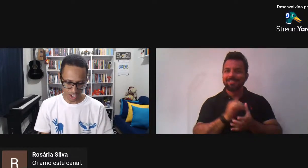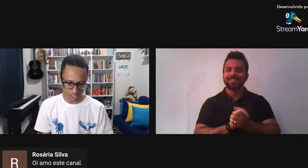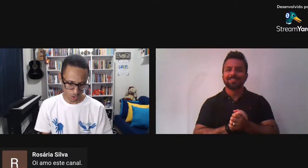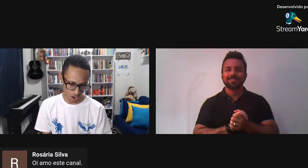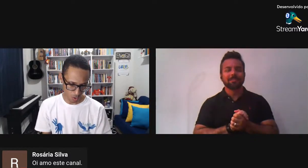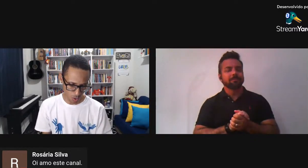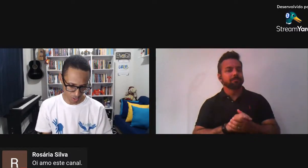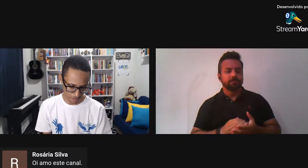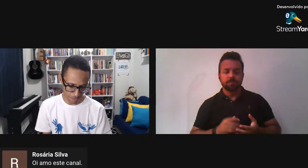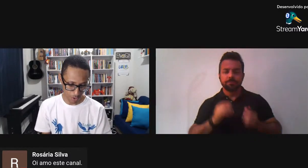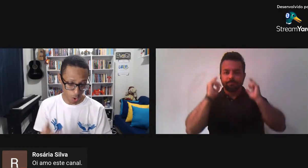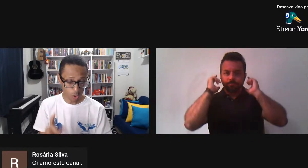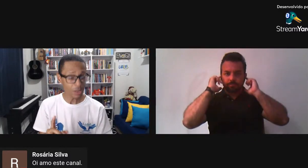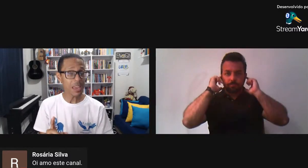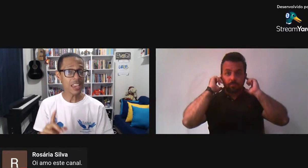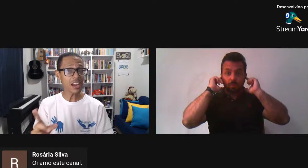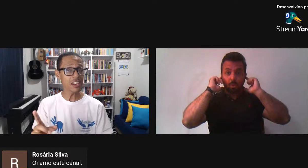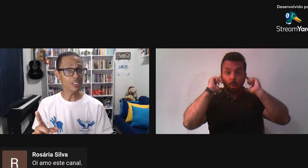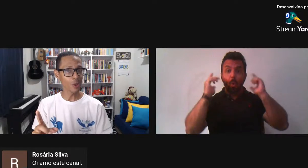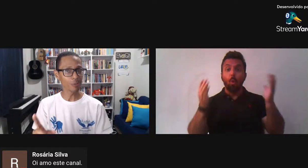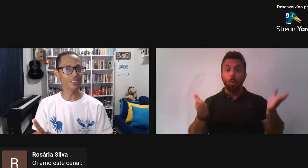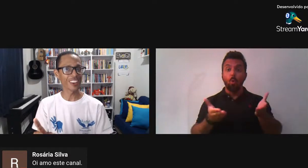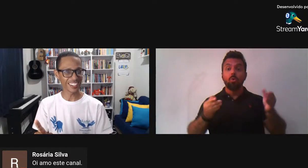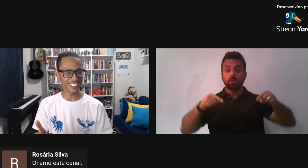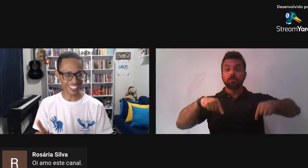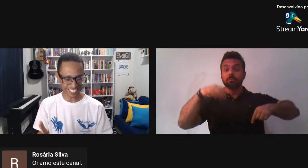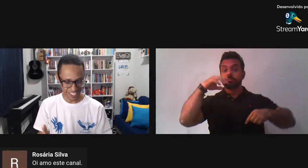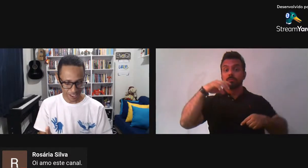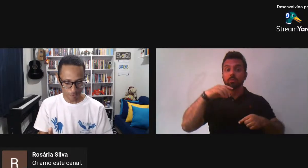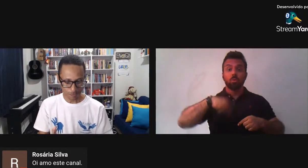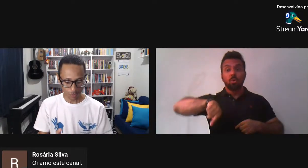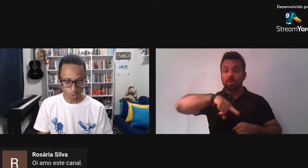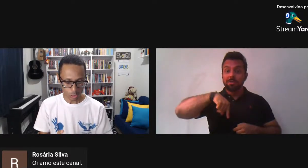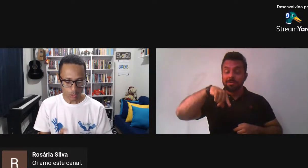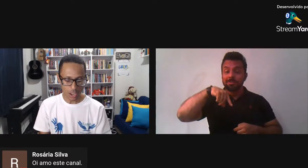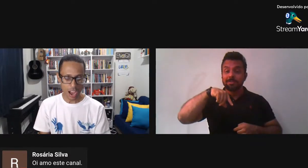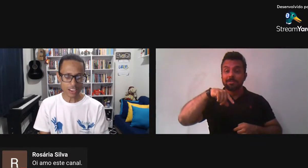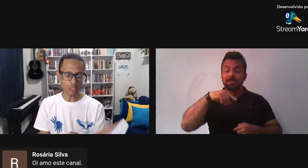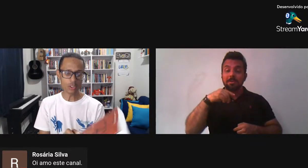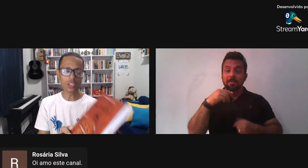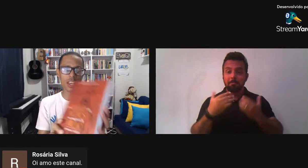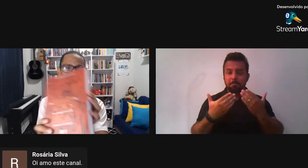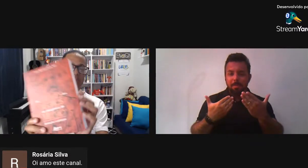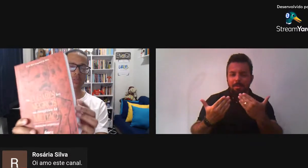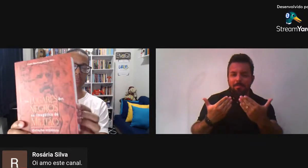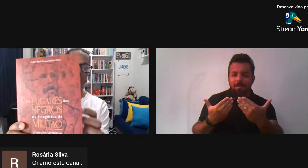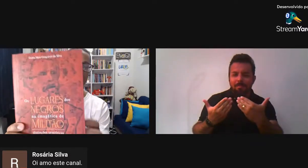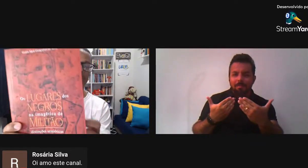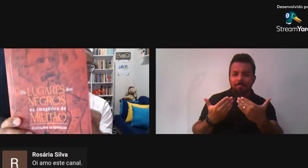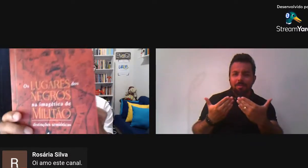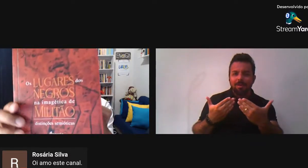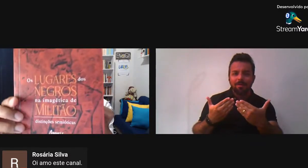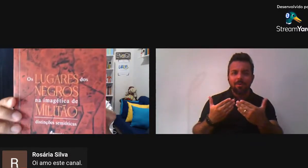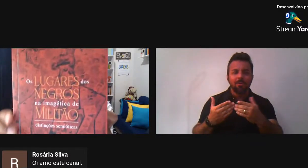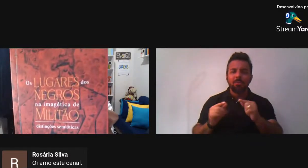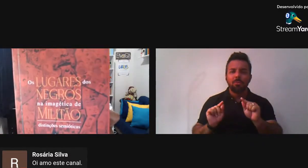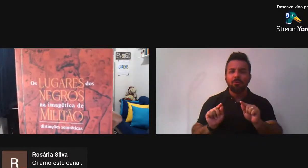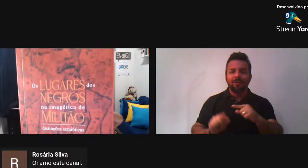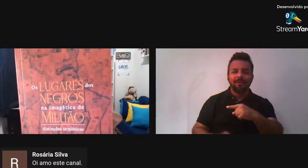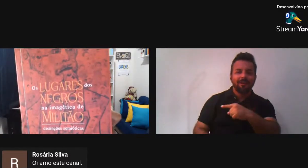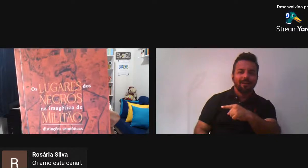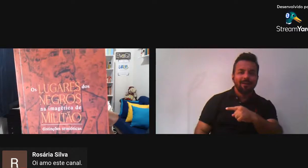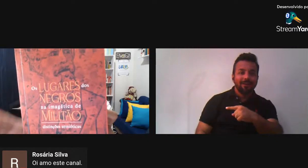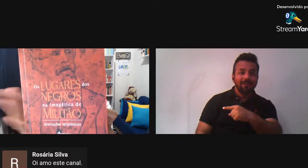vamos conversar Aqui com a Gouda Gouda Meir Nome diferente, né? Os lugares dos negros Na imagética de